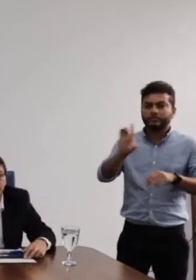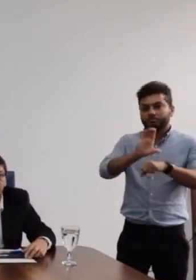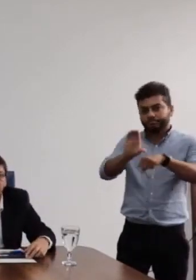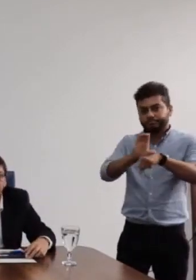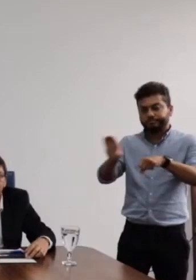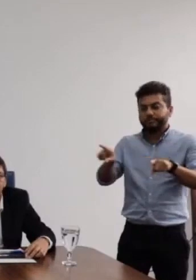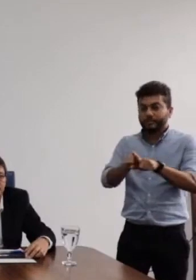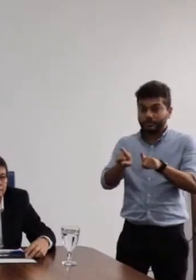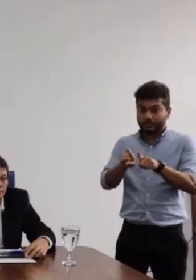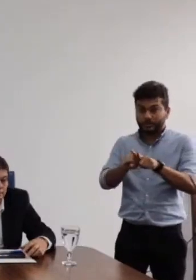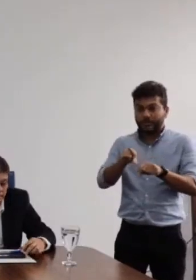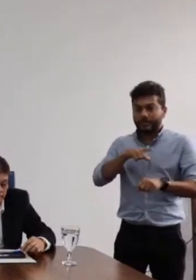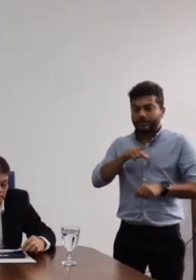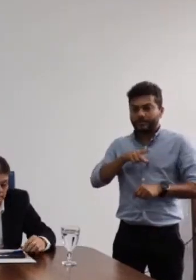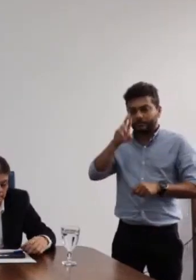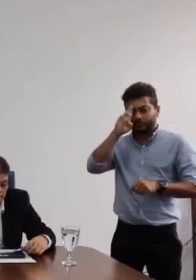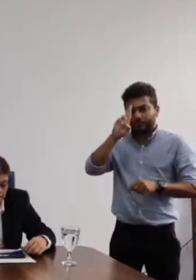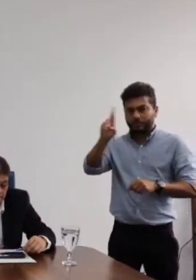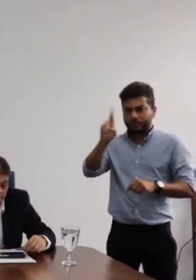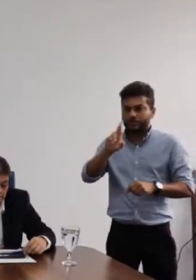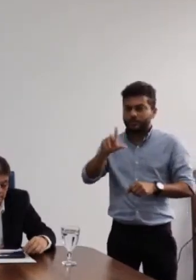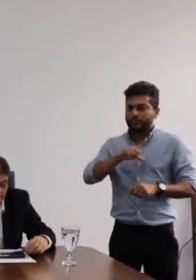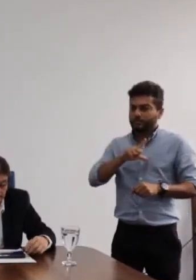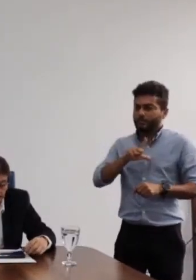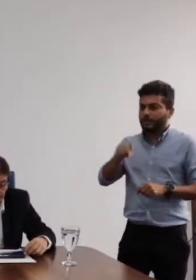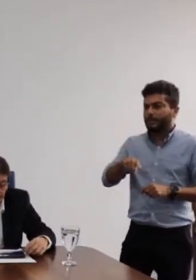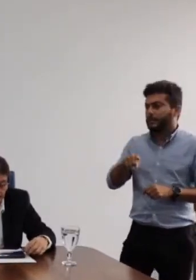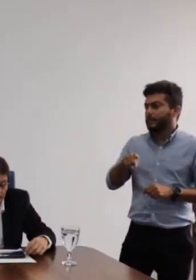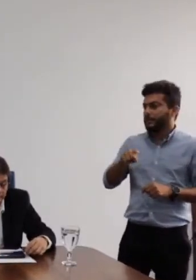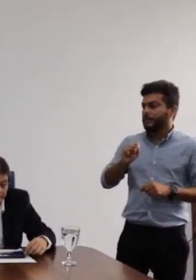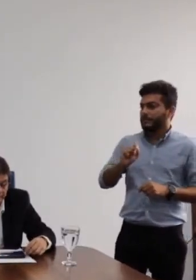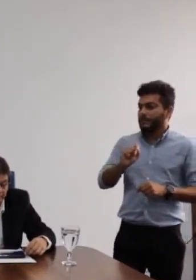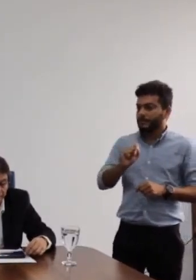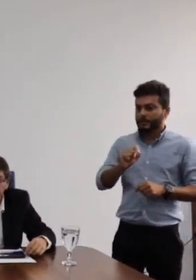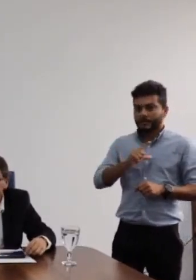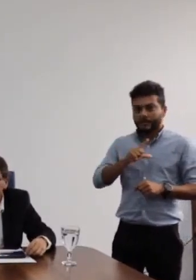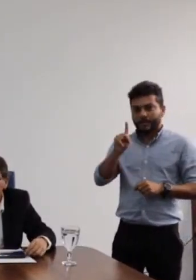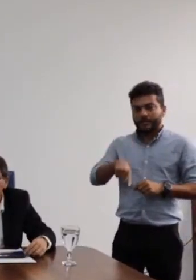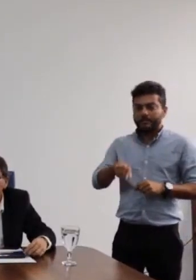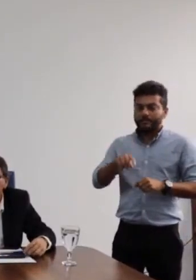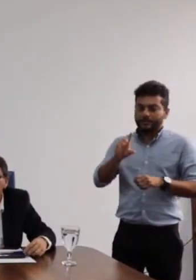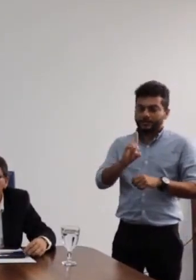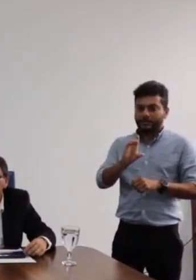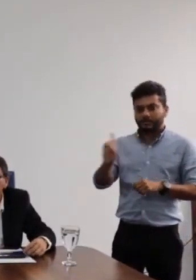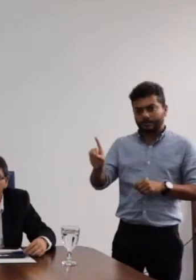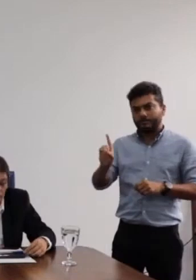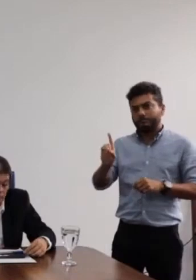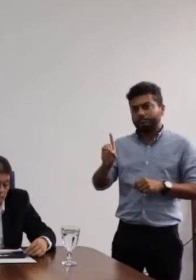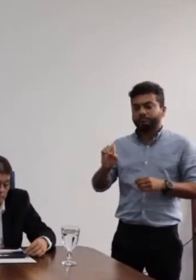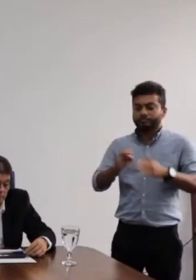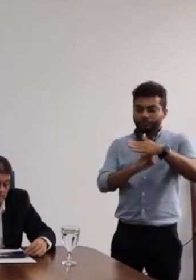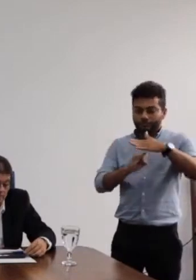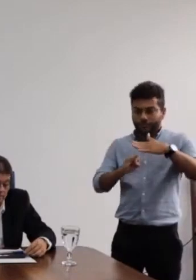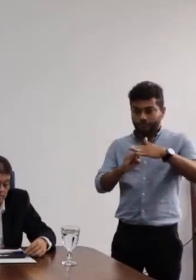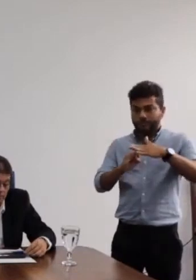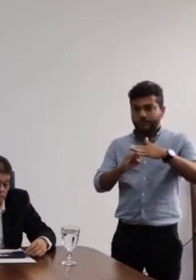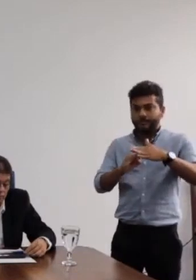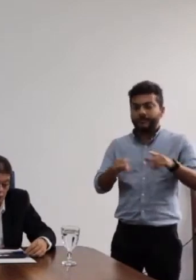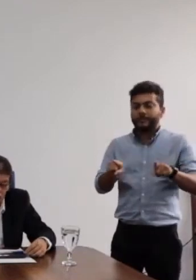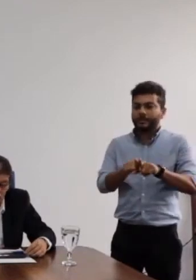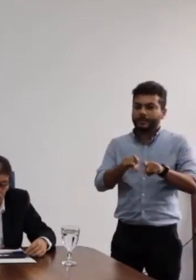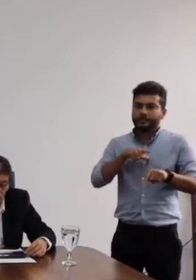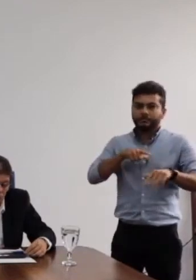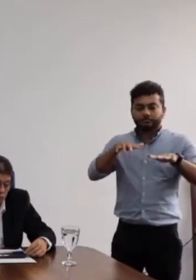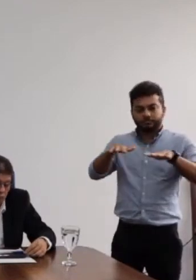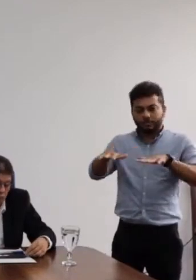gestores professor Alex e professor Jailson, que são os coordenadores institucionais, por a gente ter feito esse movimento